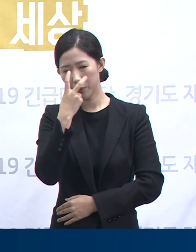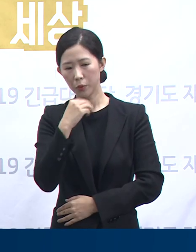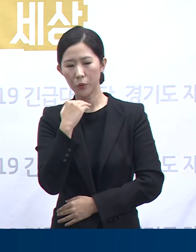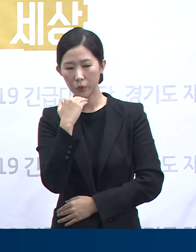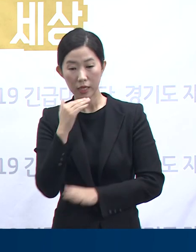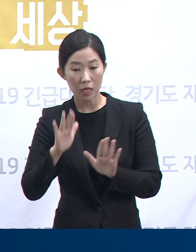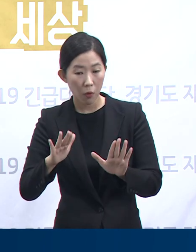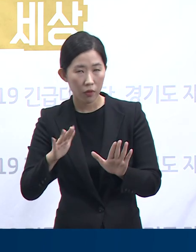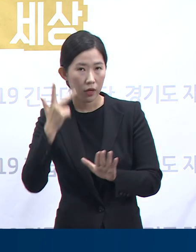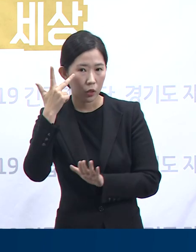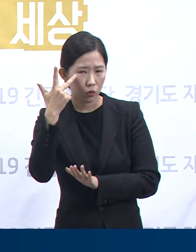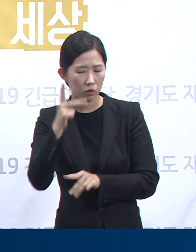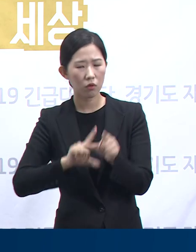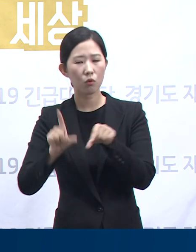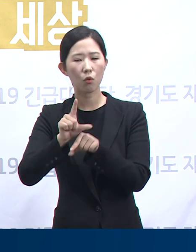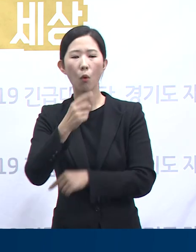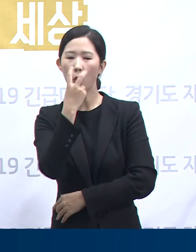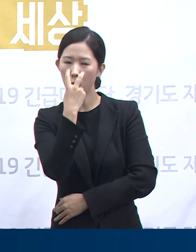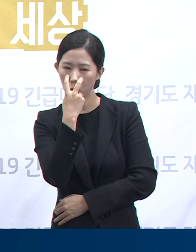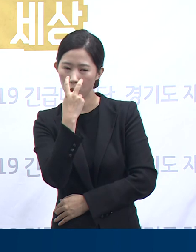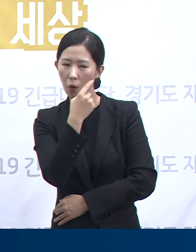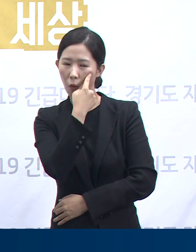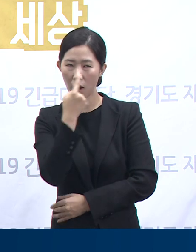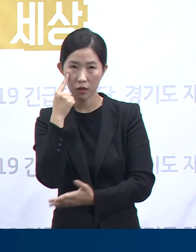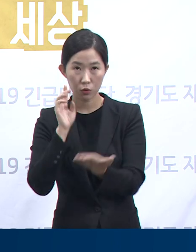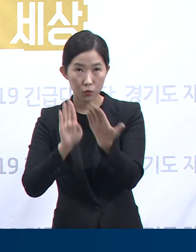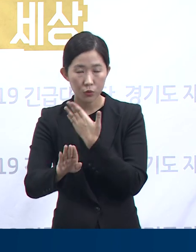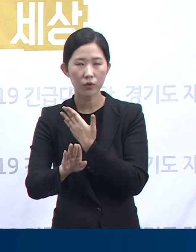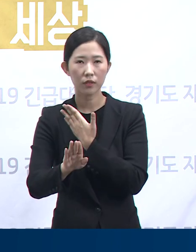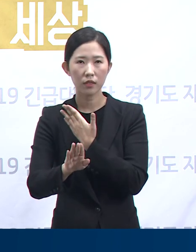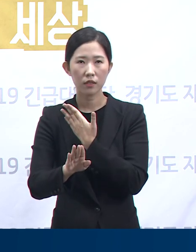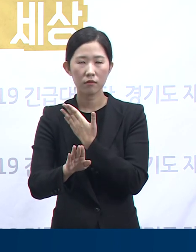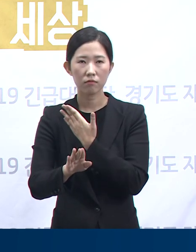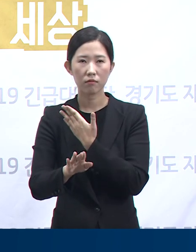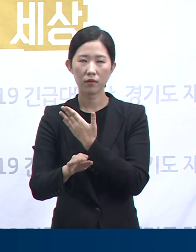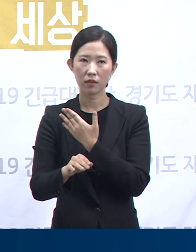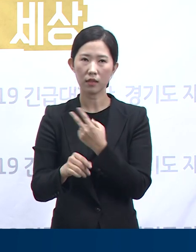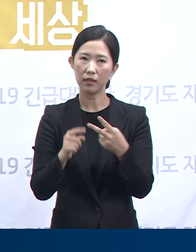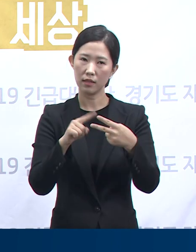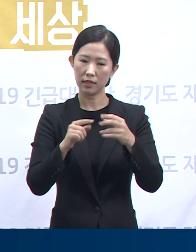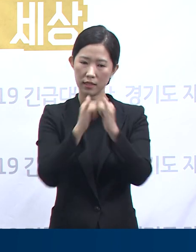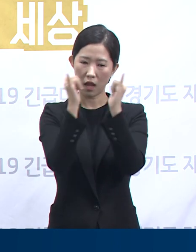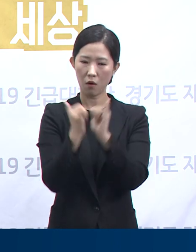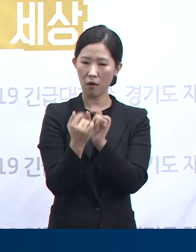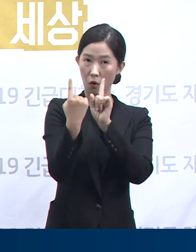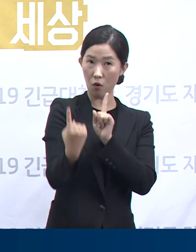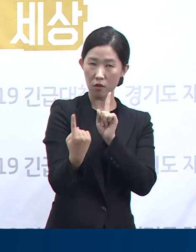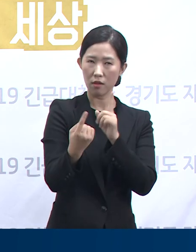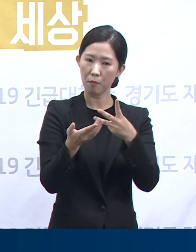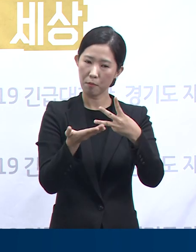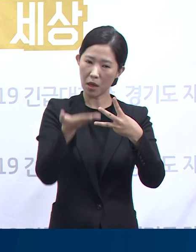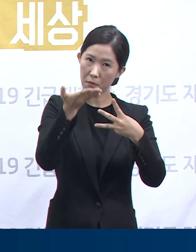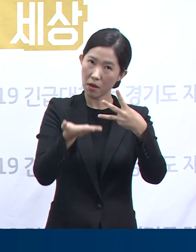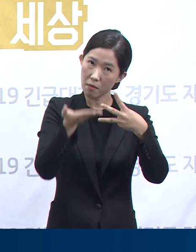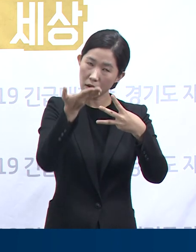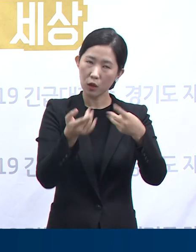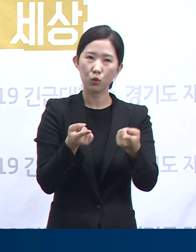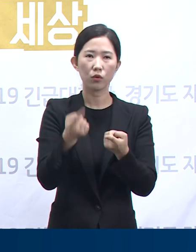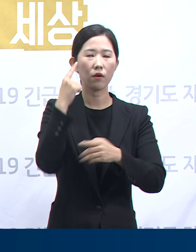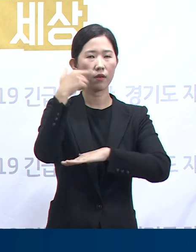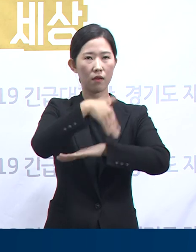방침입니다. 도민들께서도 긴장의 끈을 놓지 마시고 다중이용시설을 최대한 자제하는 등